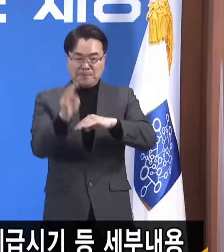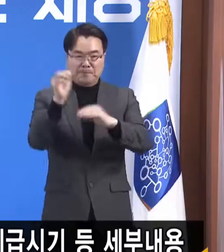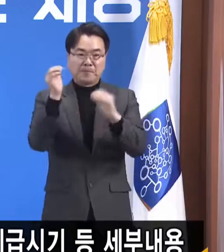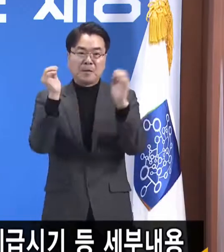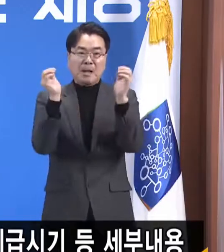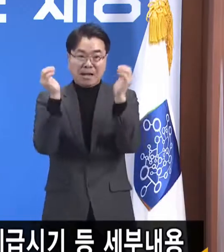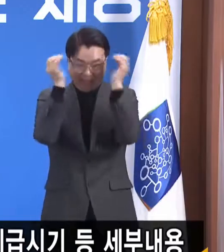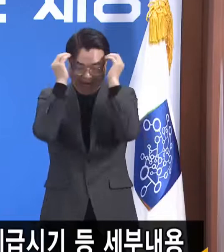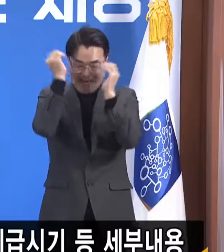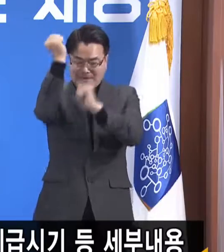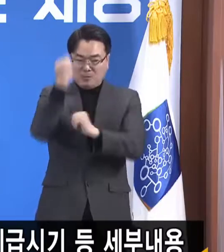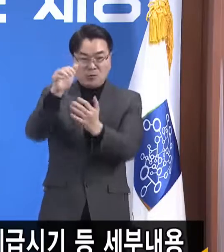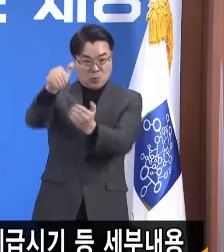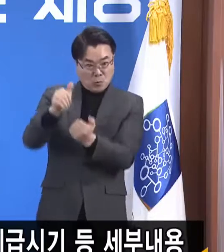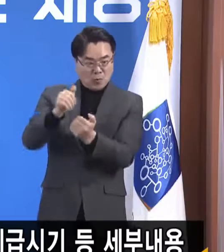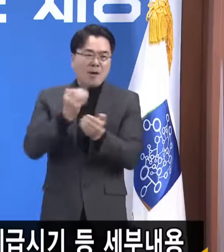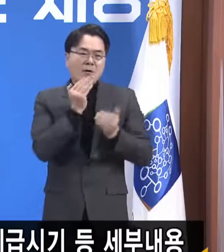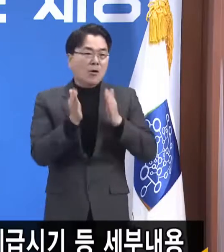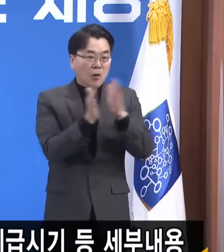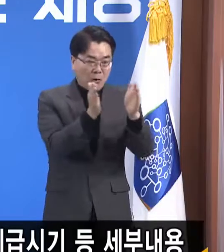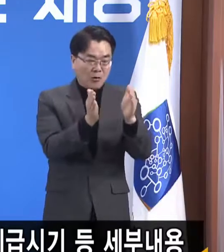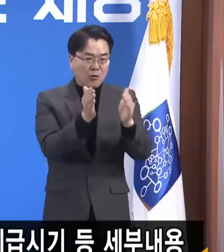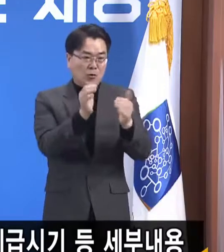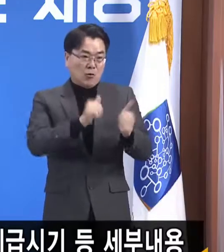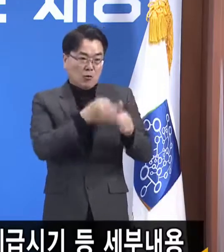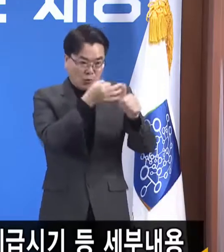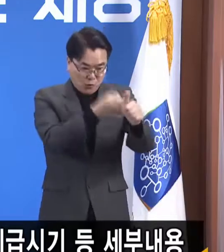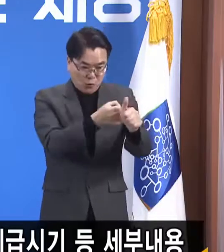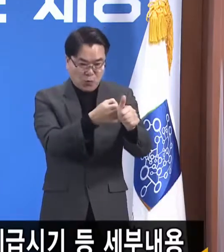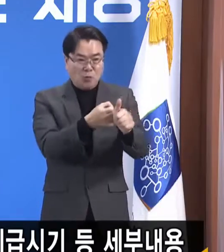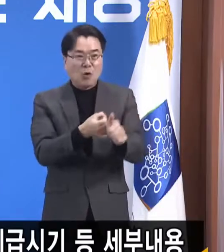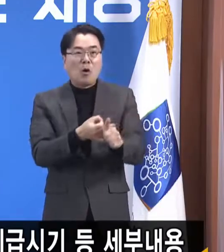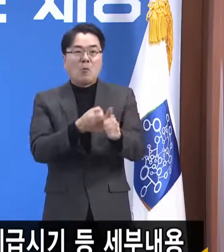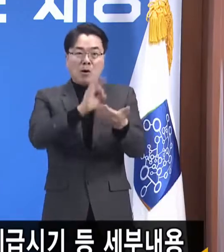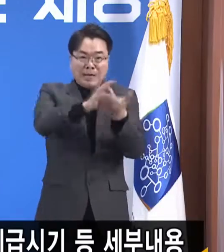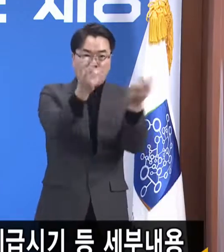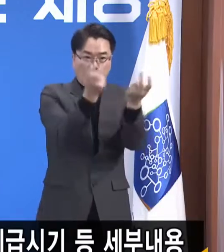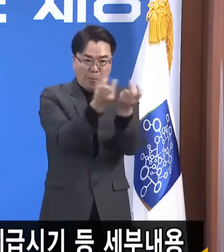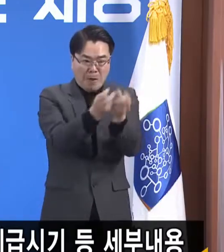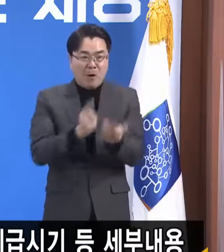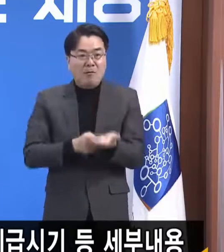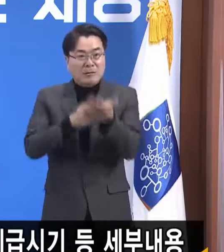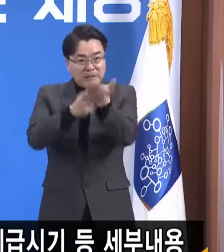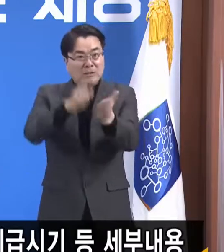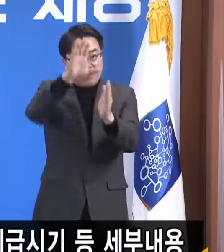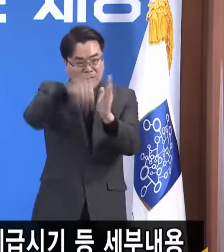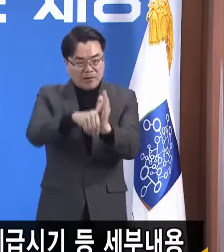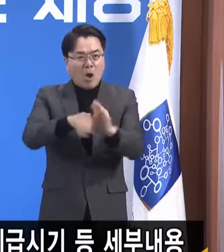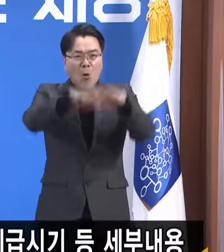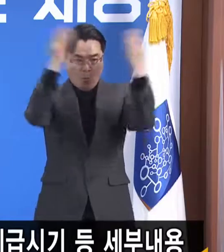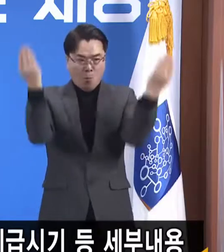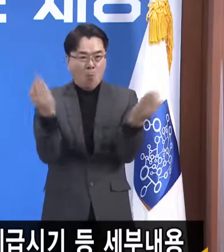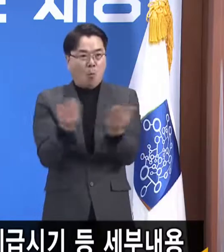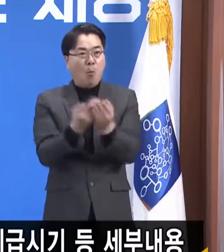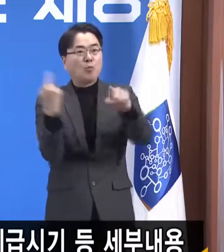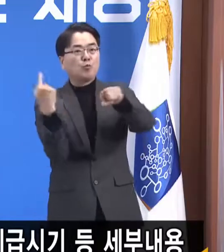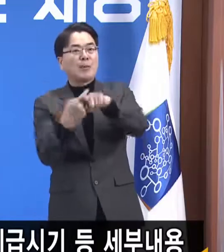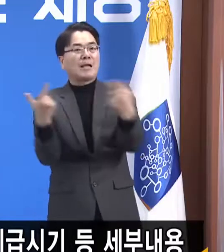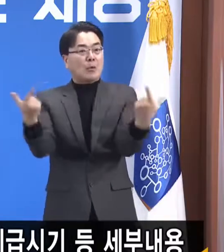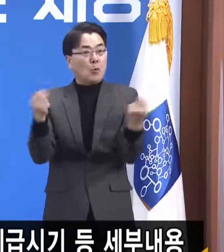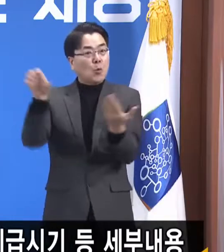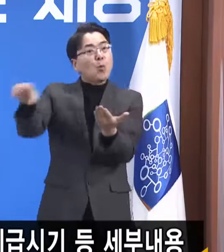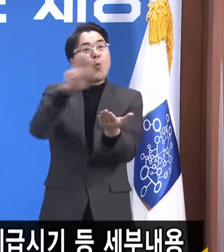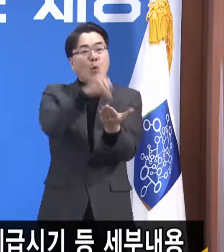재난기본소득과 지급기준, 신청일정, 사용방법 등이 동일하고 포천시에 거주하시는